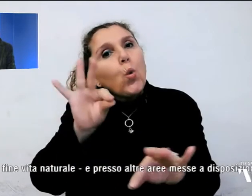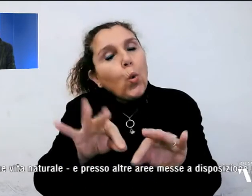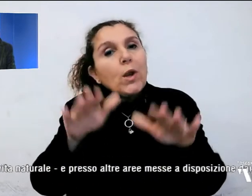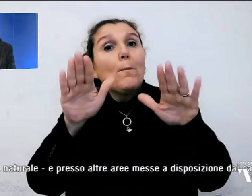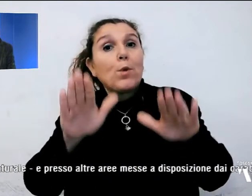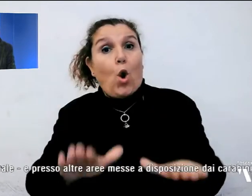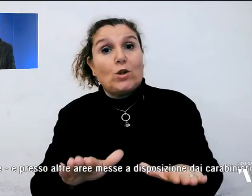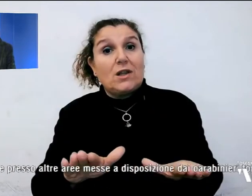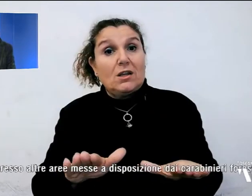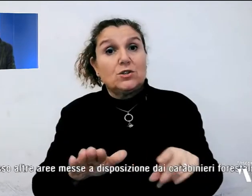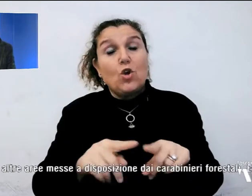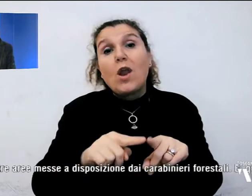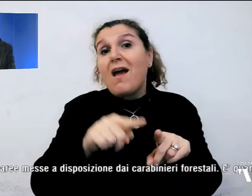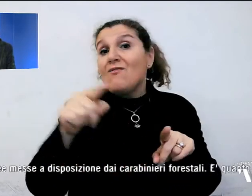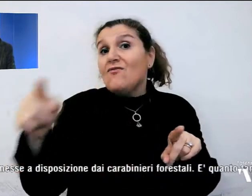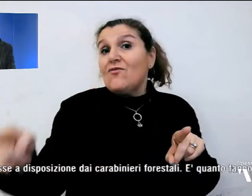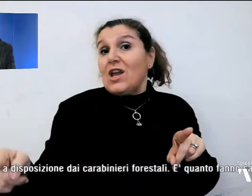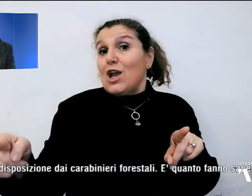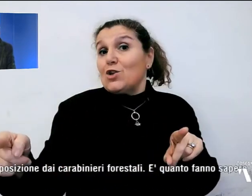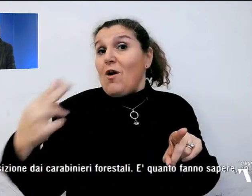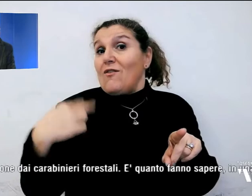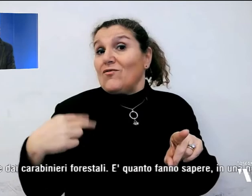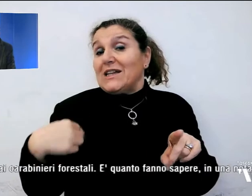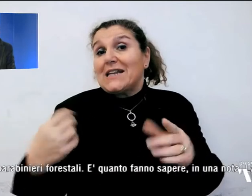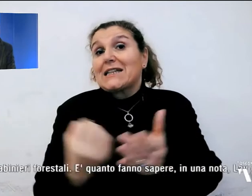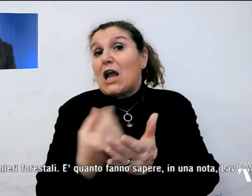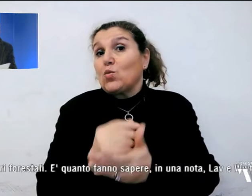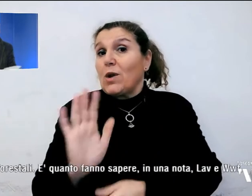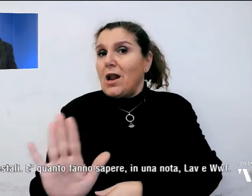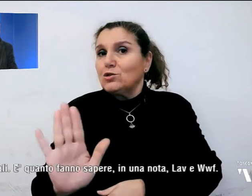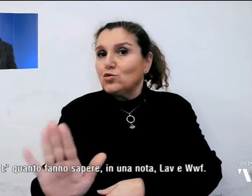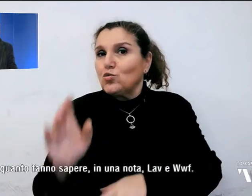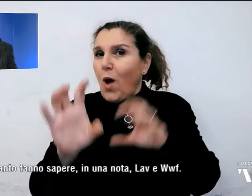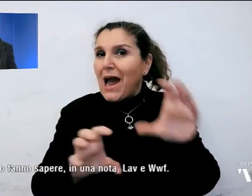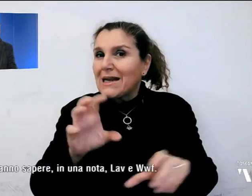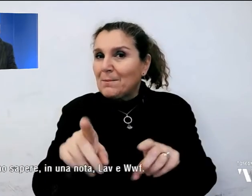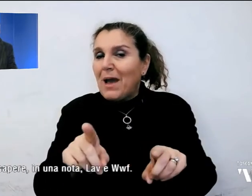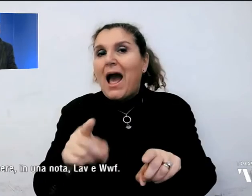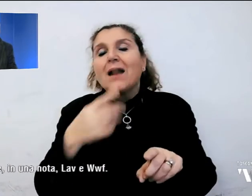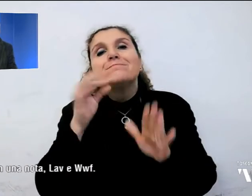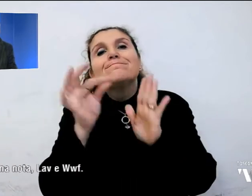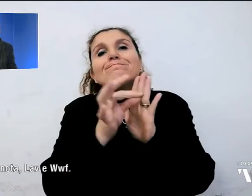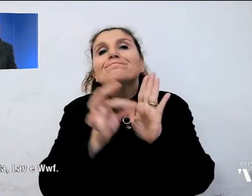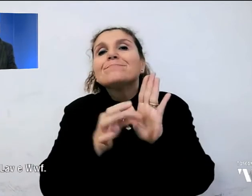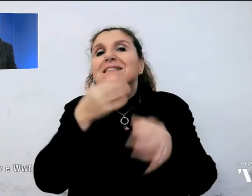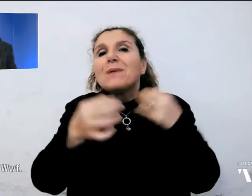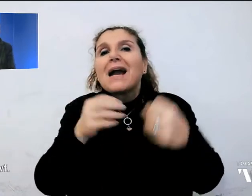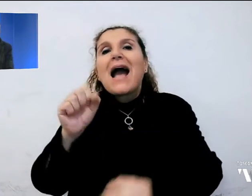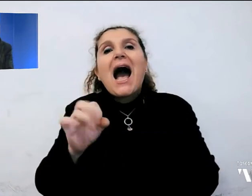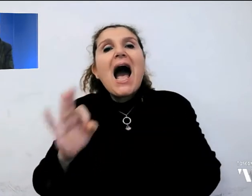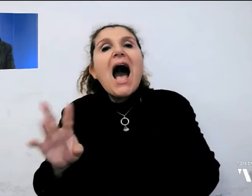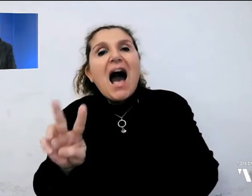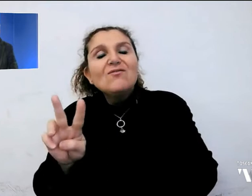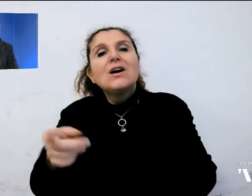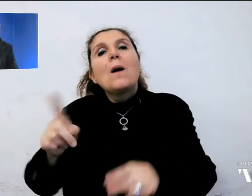fino a fine vita naturale. e quanto fanno sapere in una nota l'AV e WWF.